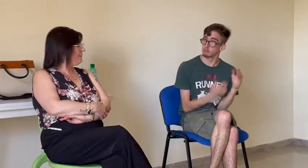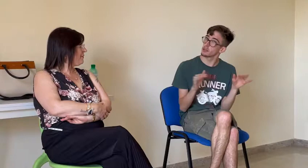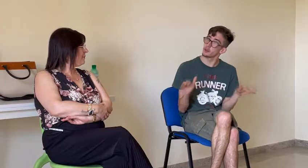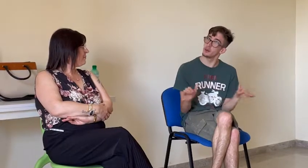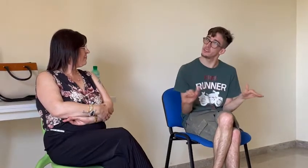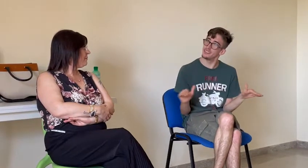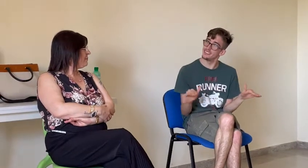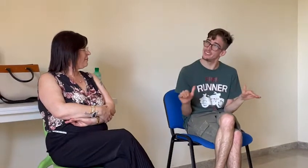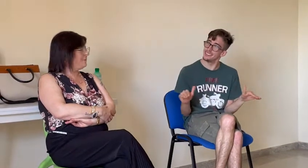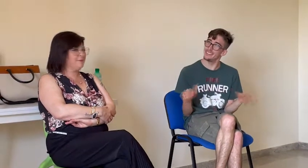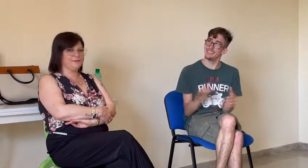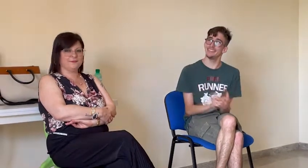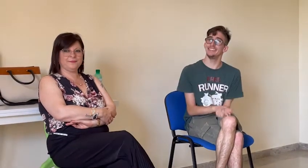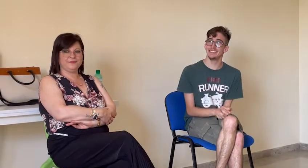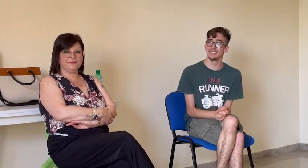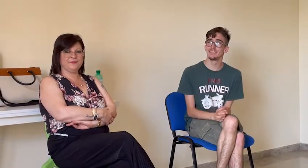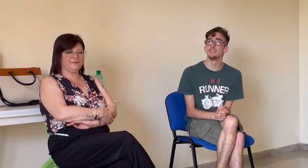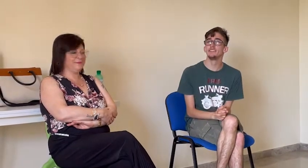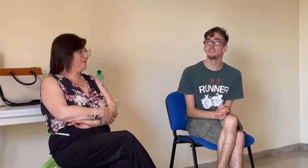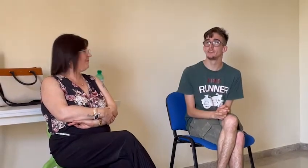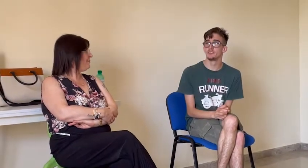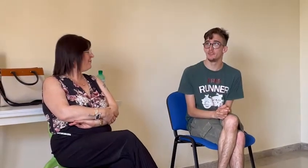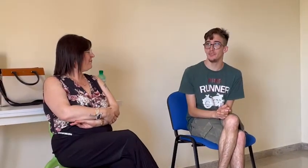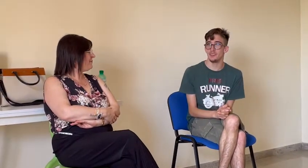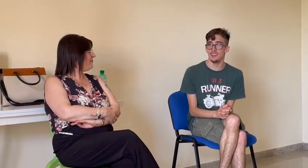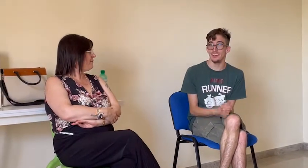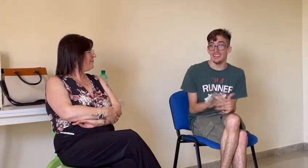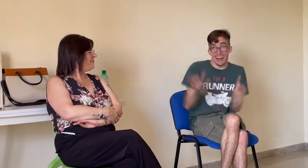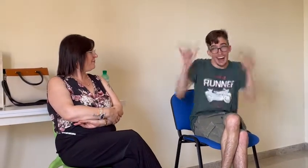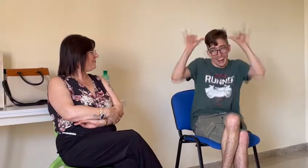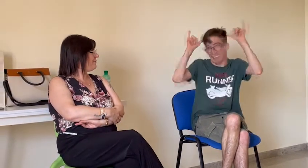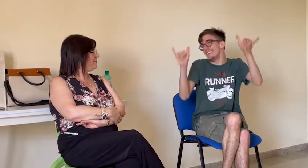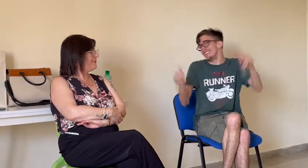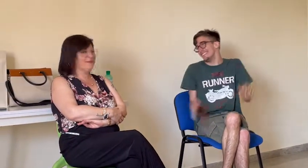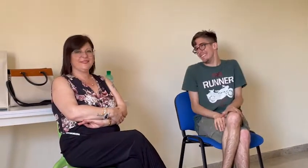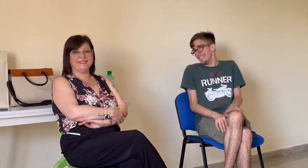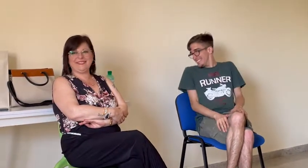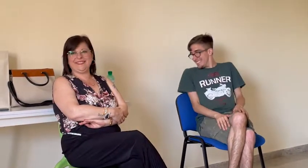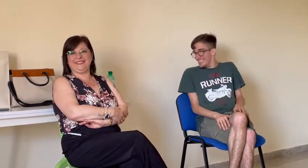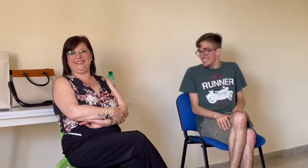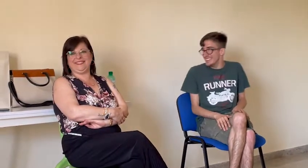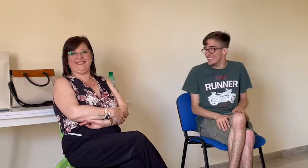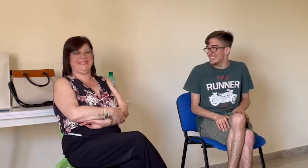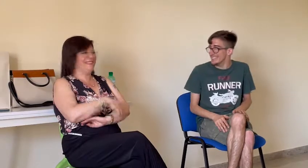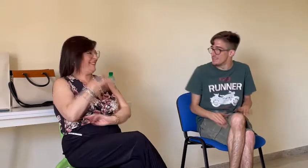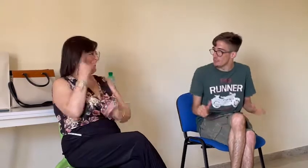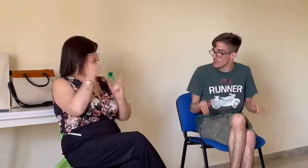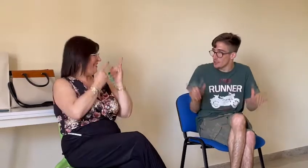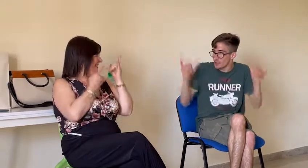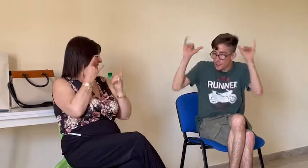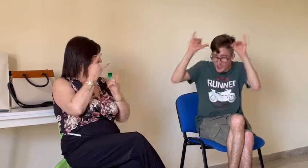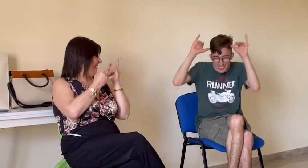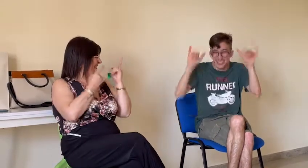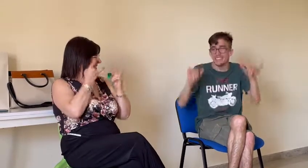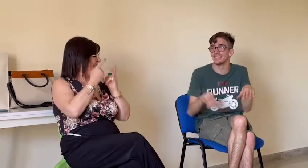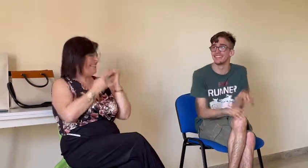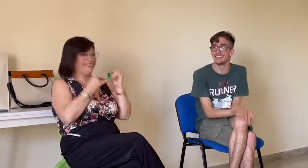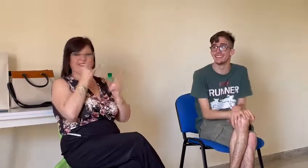tutelati. Allora, insieme al direttivo, cosa abbiamo pensato? Formiamo i giornalisti, cominciamo a lavorare in questa